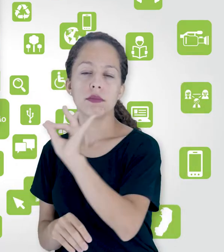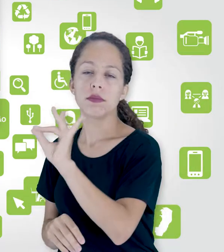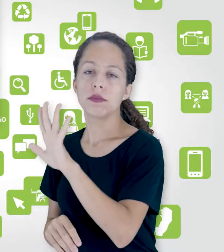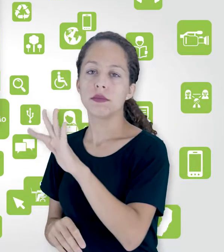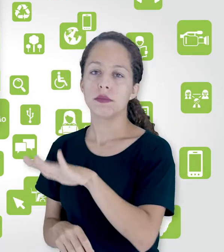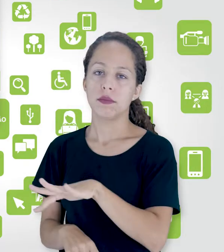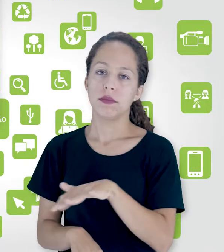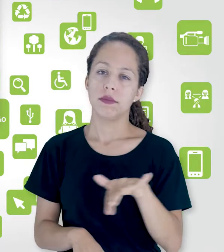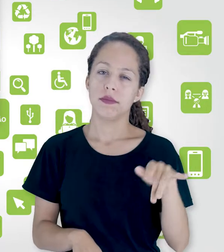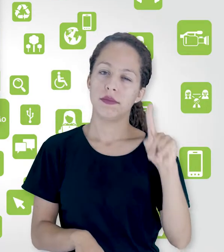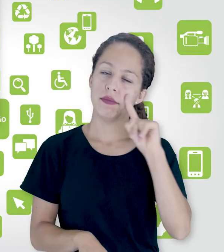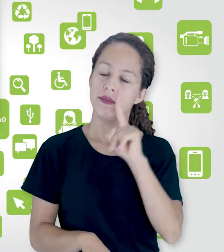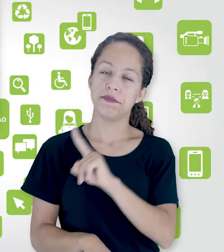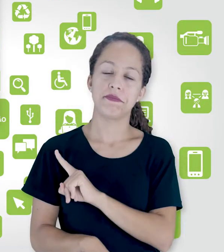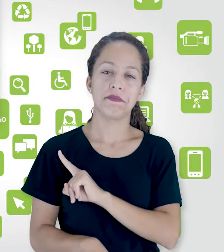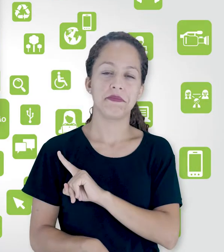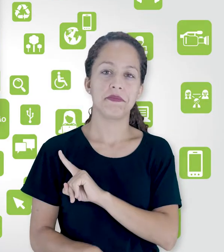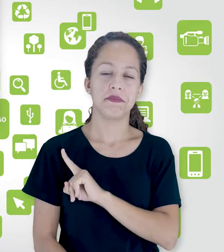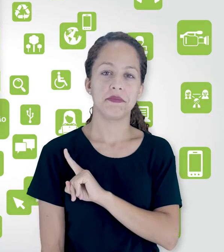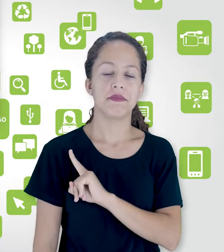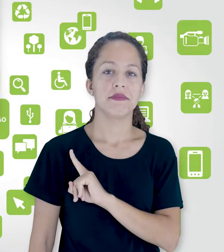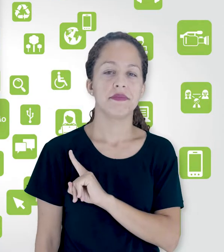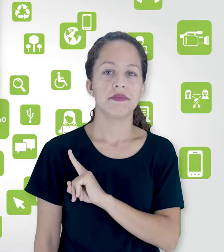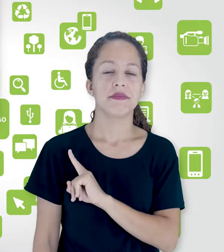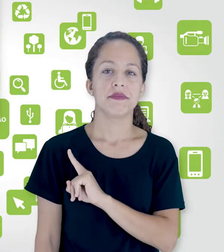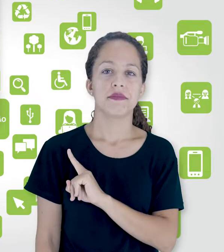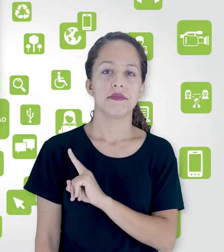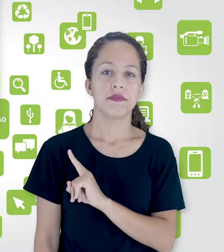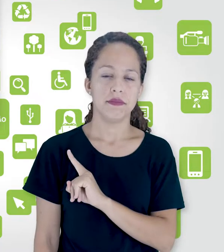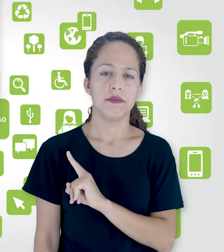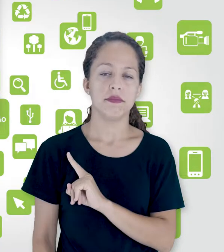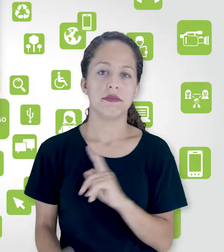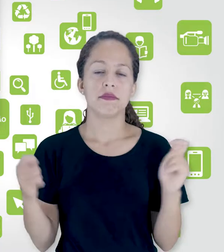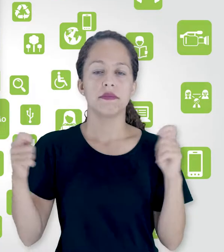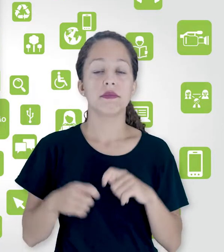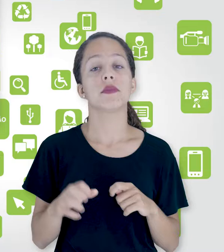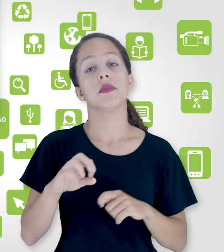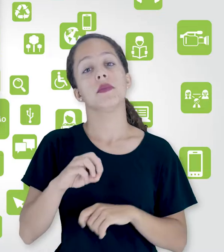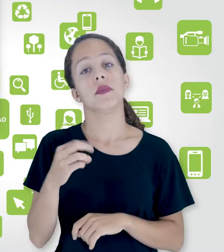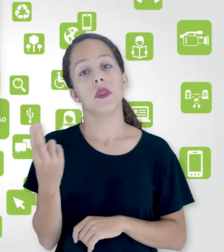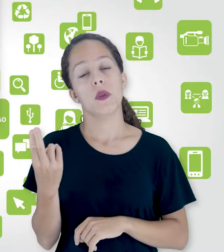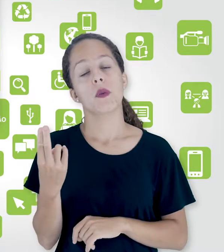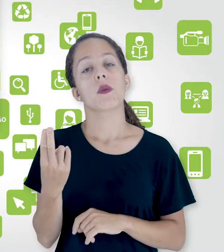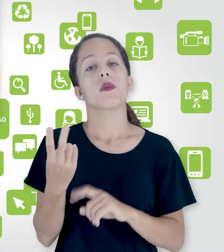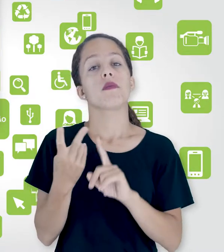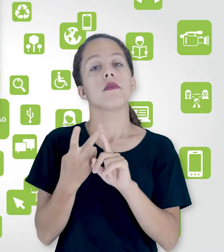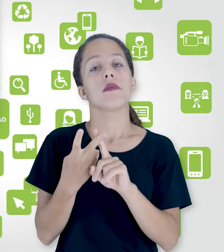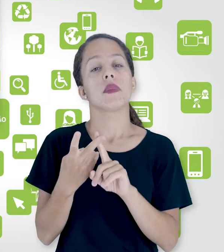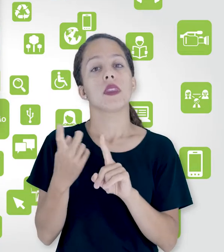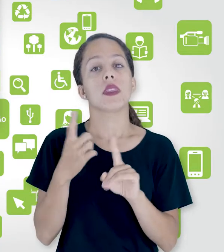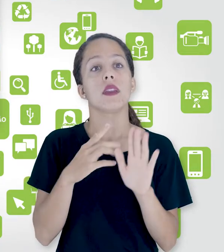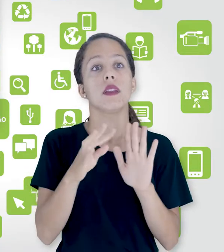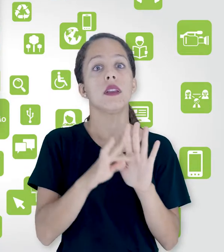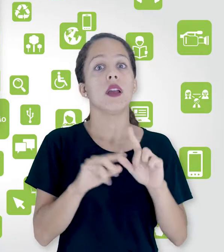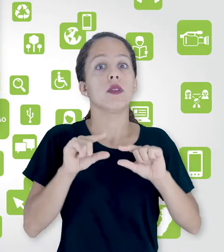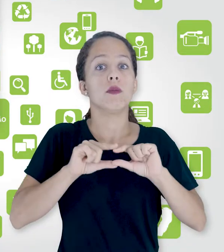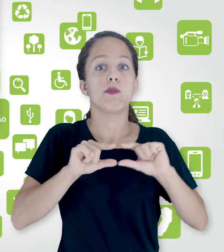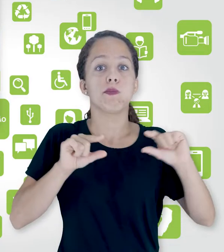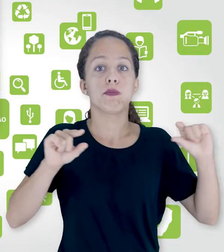pesque. Só esse pedacinho já vai ser suficiente. Ou eu posso copiar esse texto aqui, também é